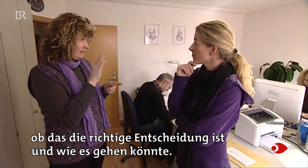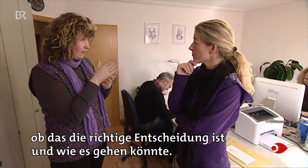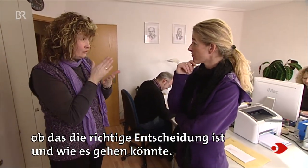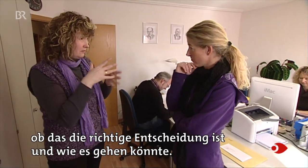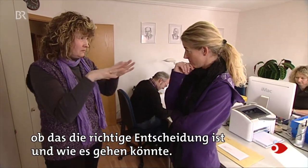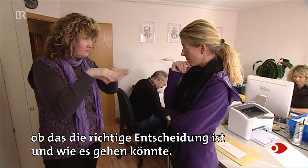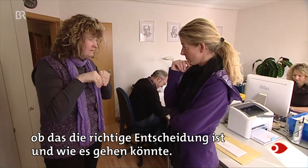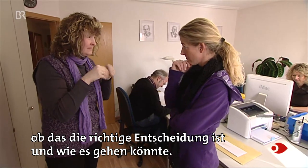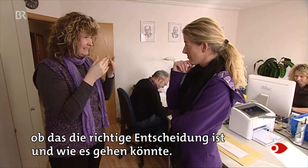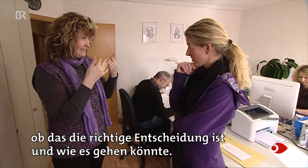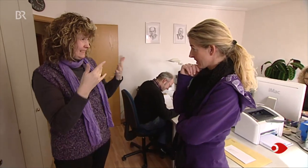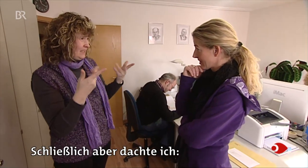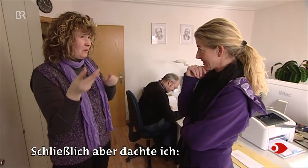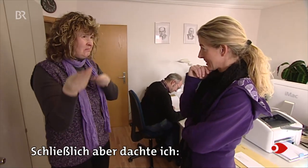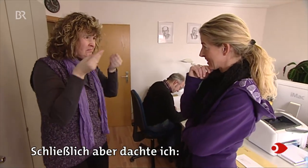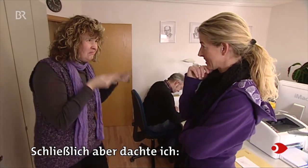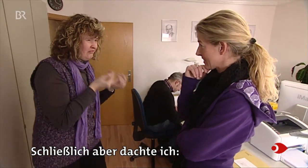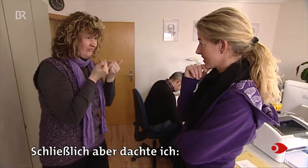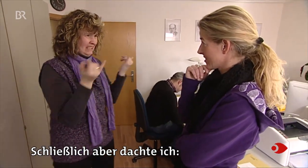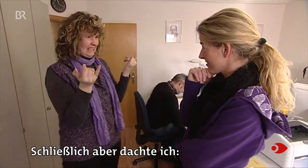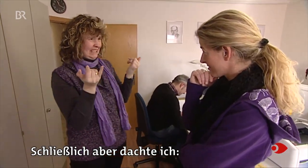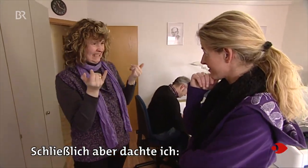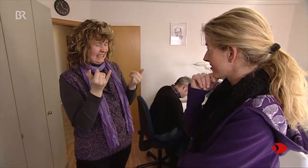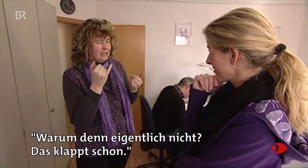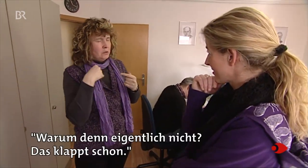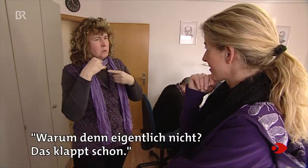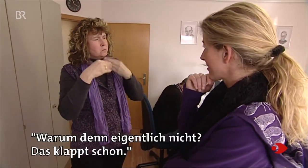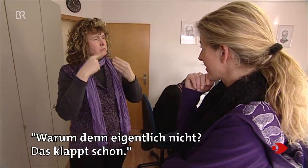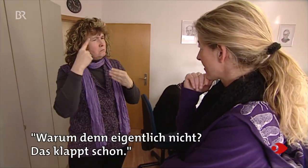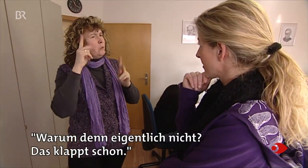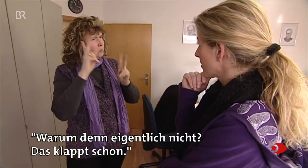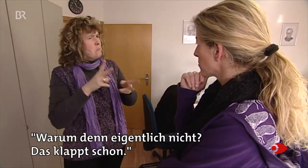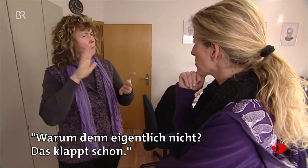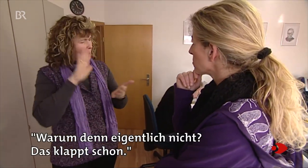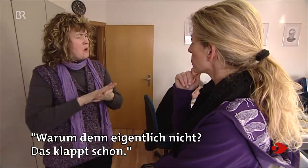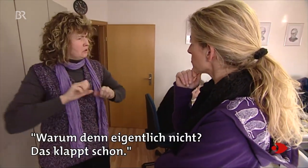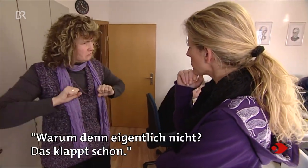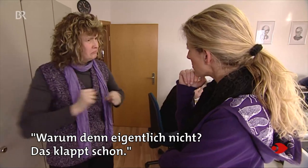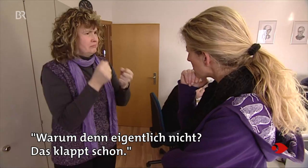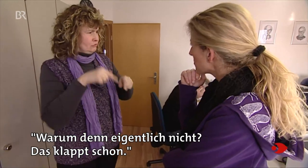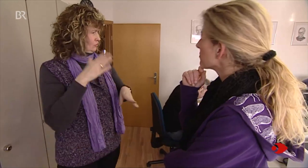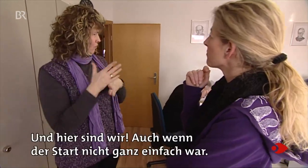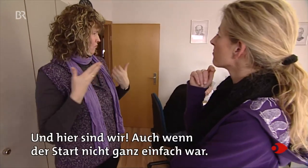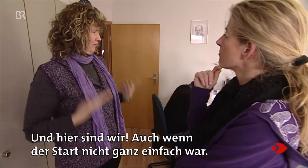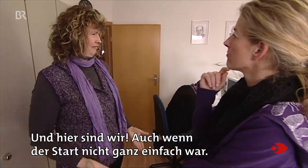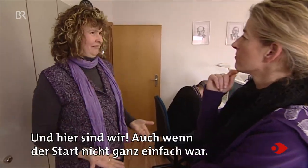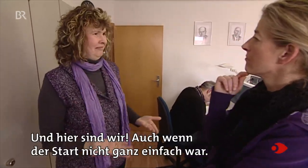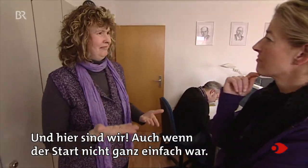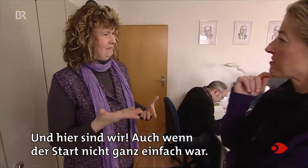gehen könnte. Schließlich aber dachte ich, warum denn eigentlich nicht? Das klappt schon. Und hier sind